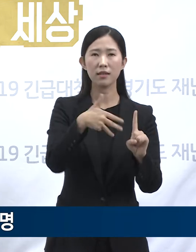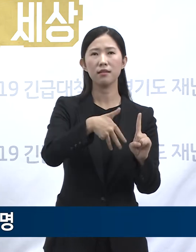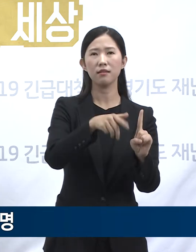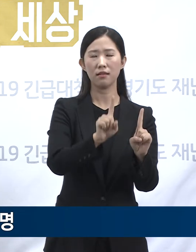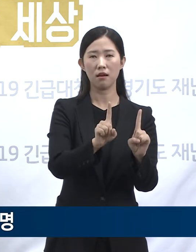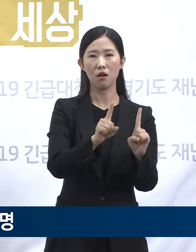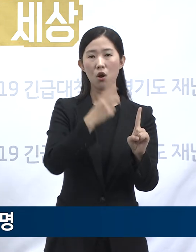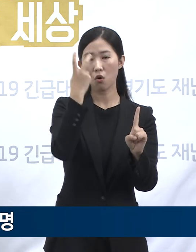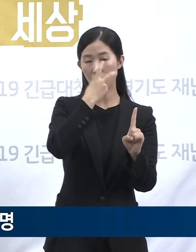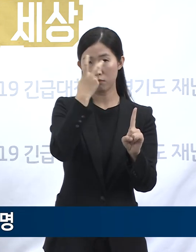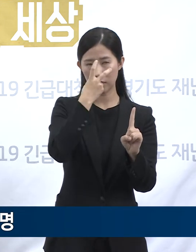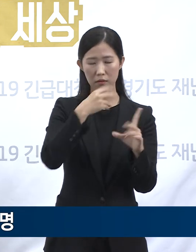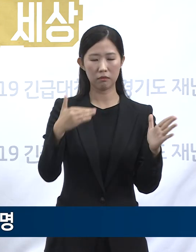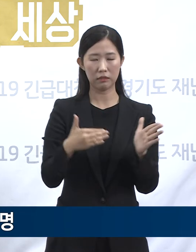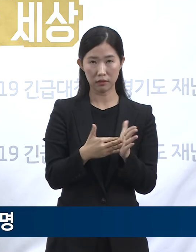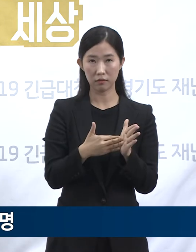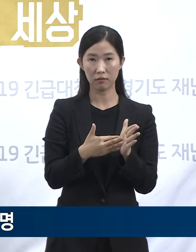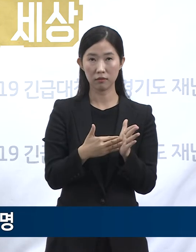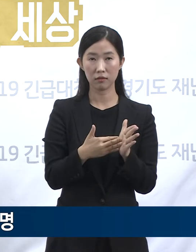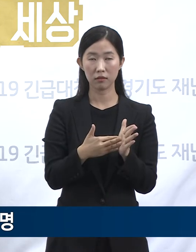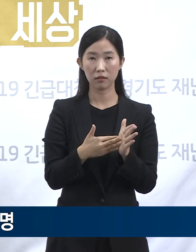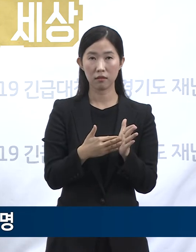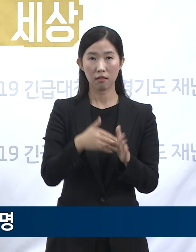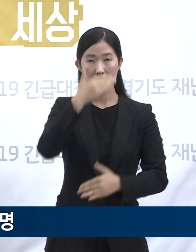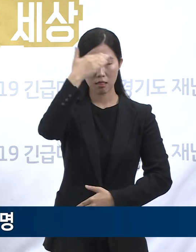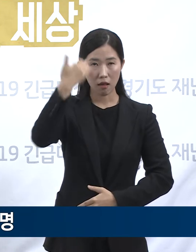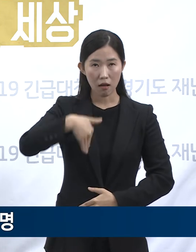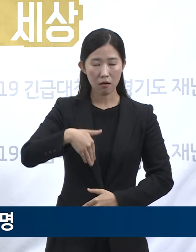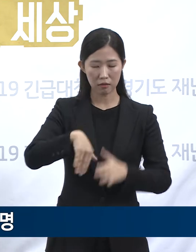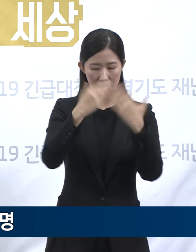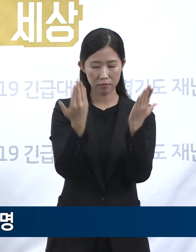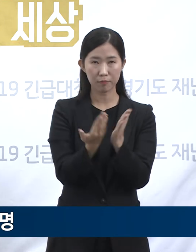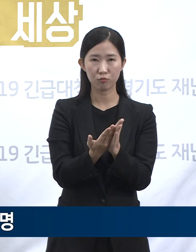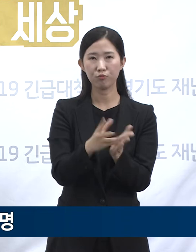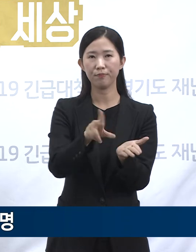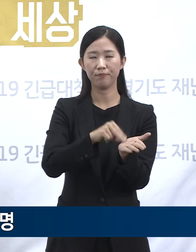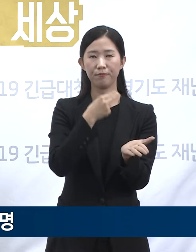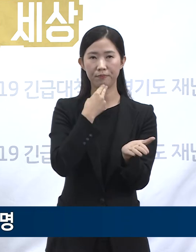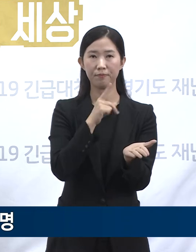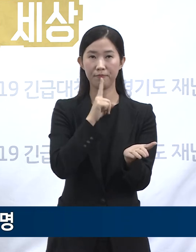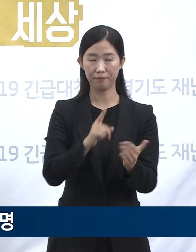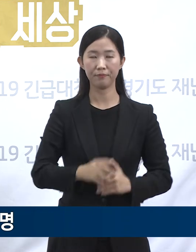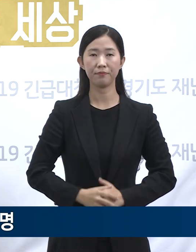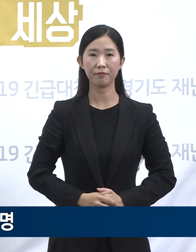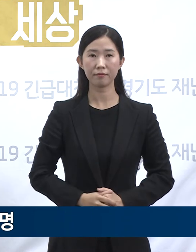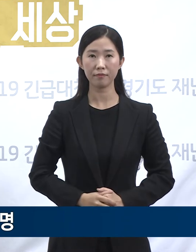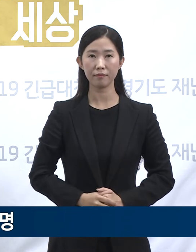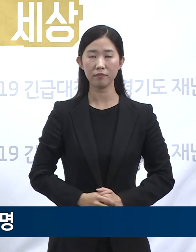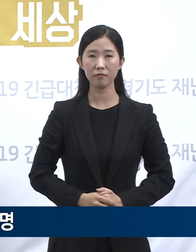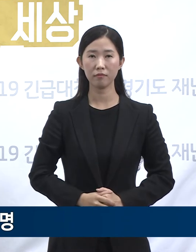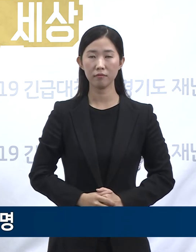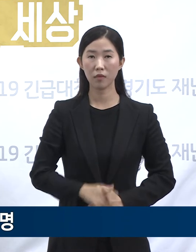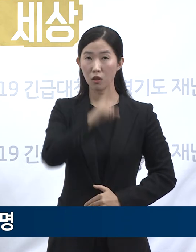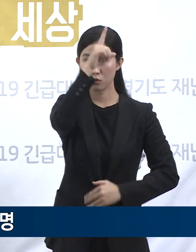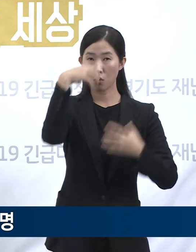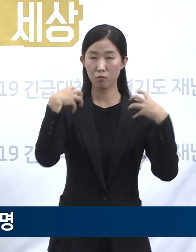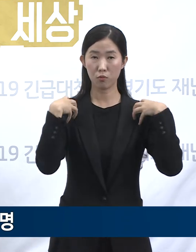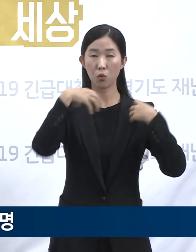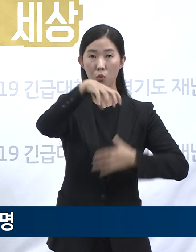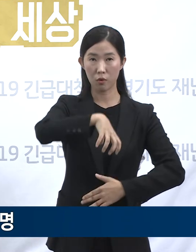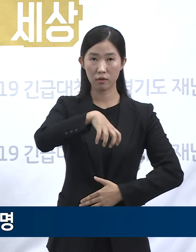검사들을 모두 마쳤으며 다행히 전원 음성 판정을 받았습니다. 방역당국에서